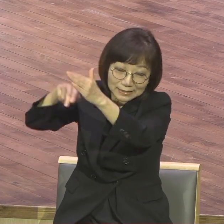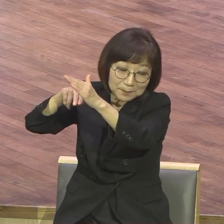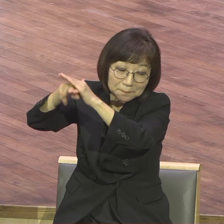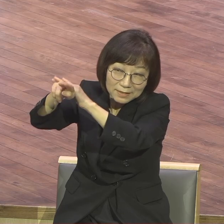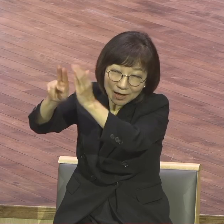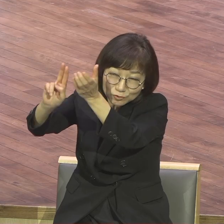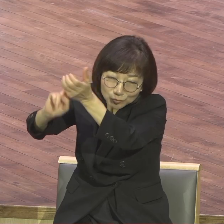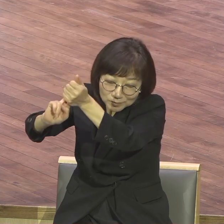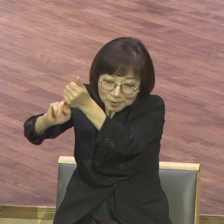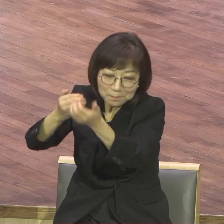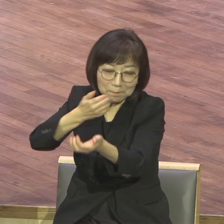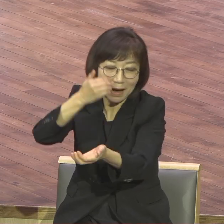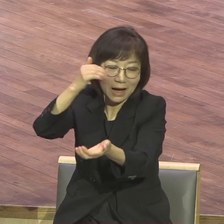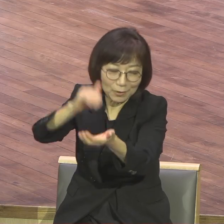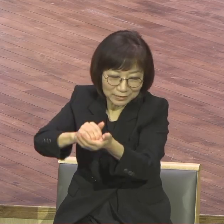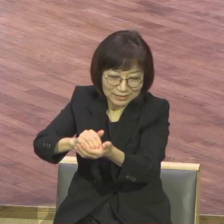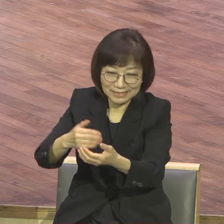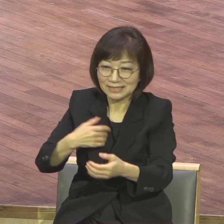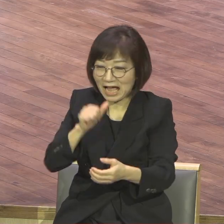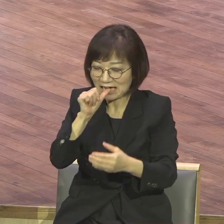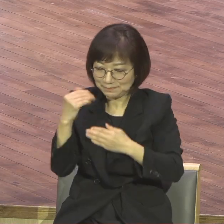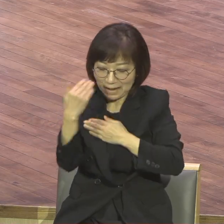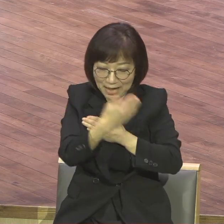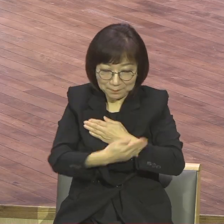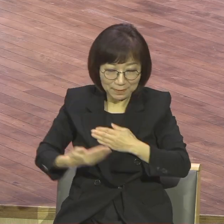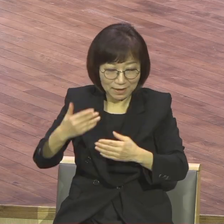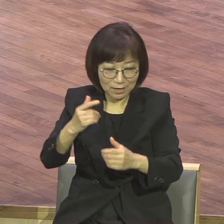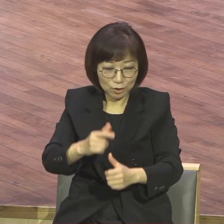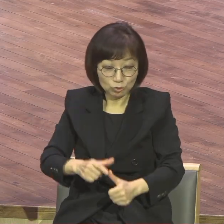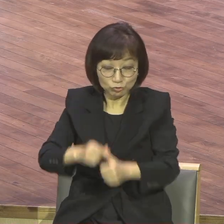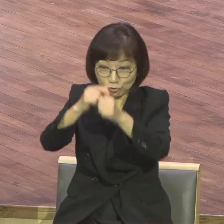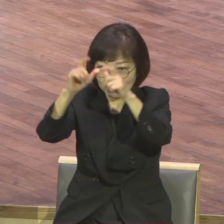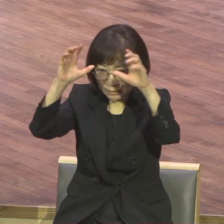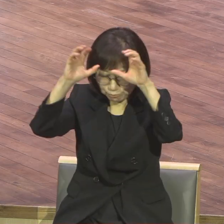바위요. 나의 방패요. 나의 구원의 뿌리요. 나의 산성이시로다.